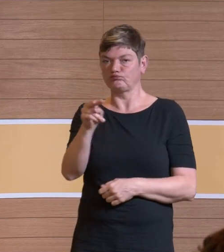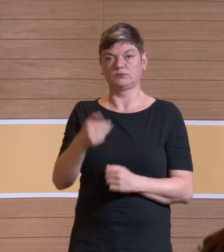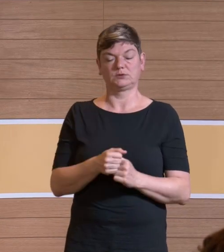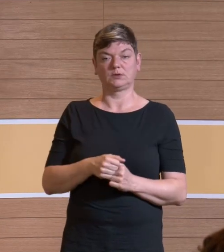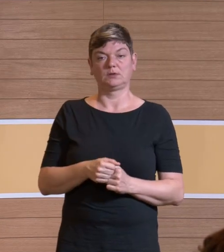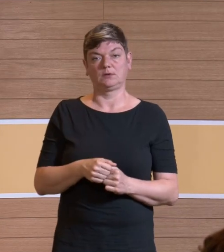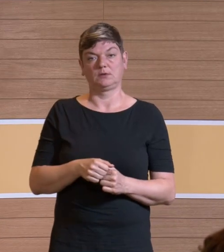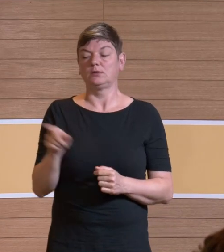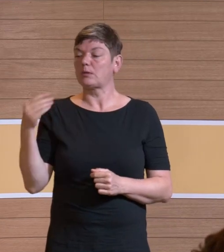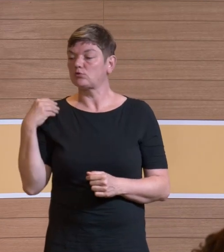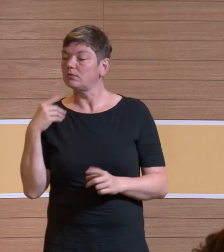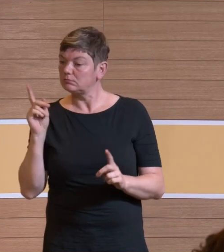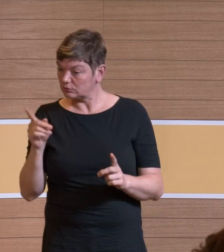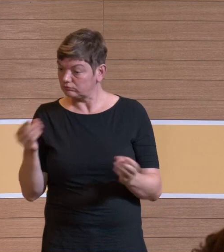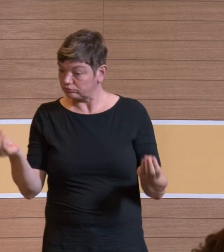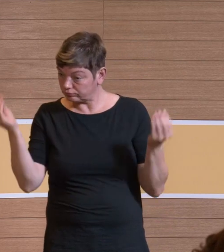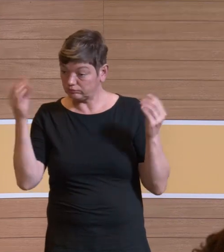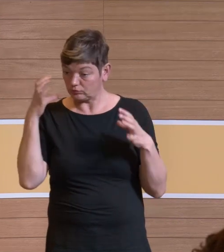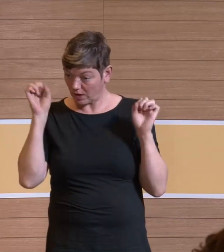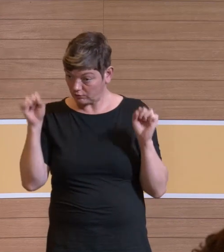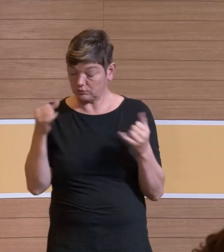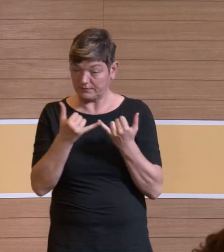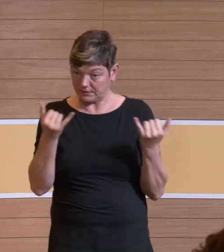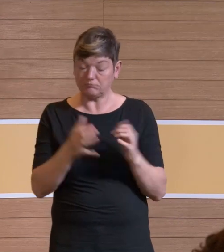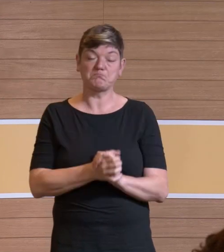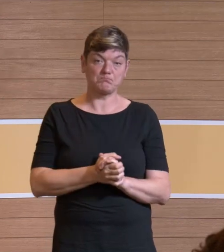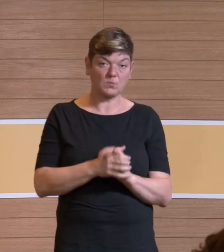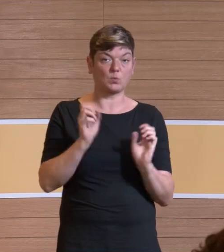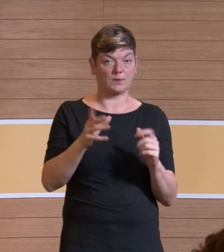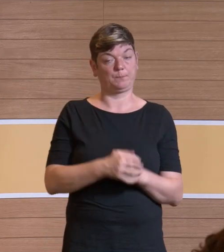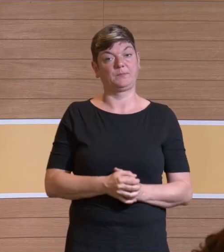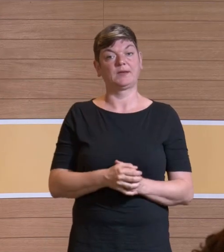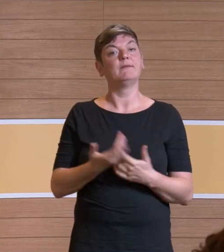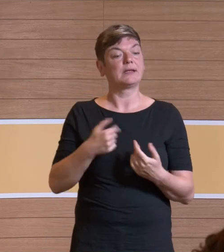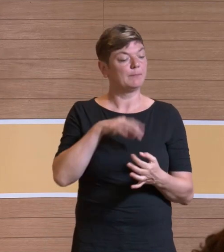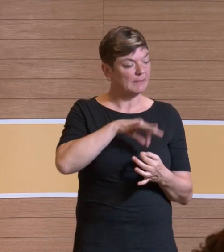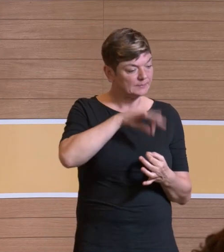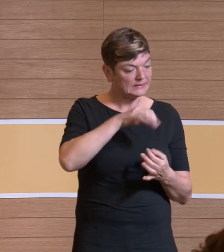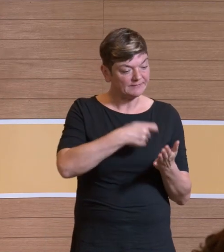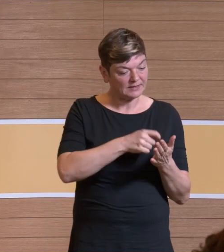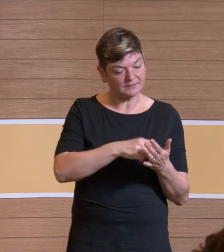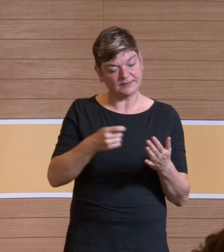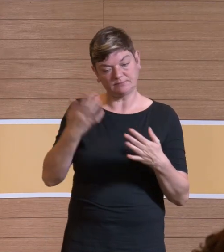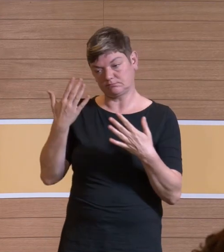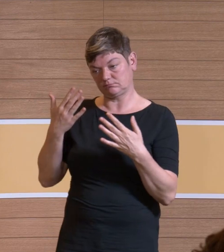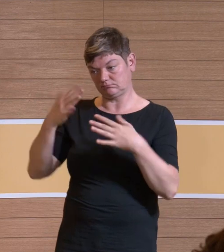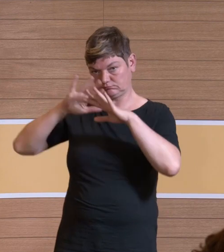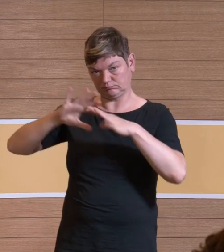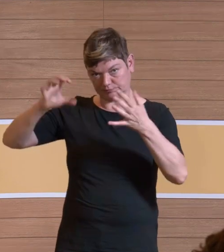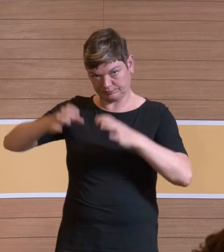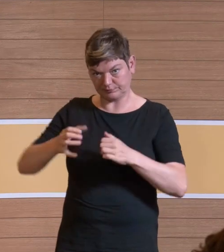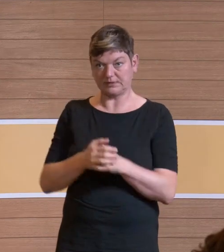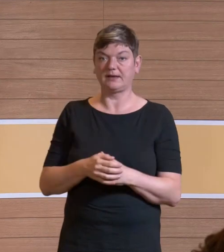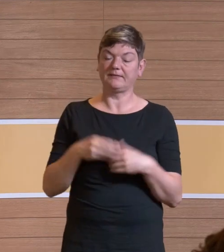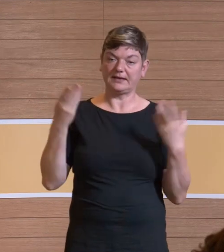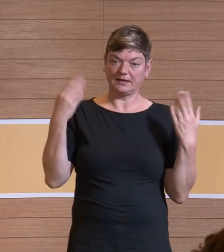müssen den jetzt ausgestalten, den Raum, wie sieht denn das aus, dann habe ich das, was wir gemessen haben, mal hier zusammengestellt, die Hintergrundbelastung, Lüftung,